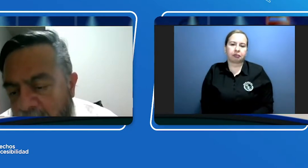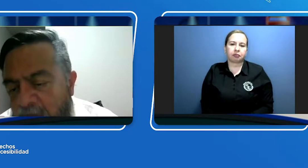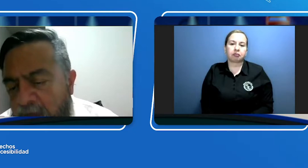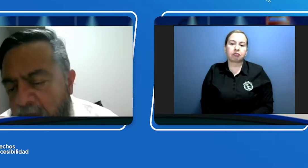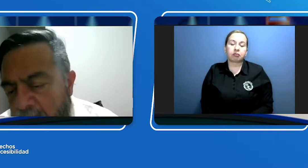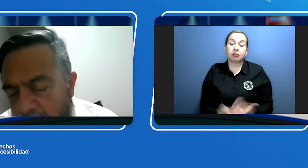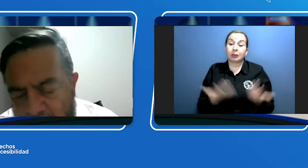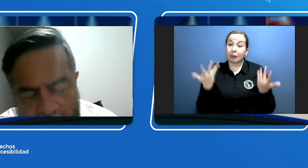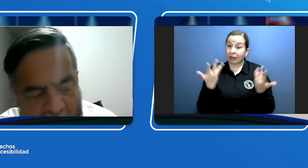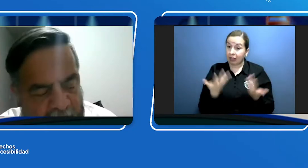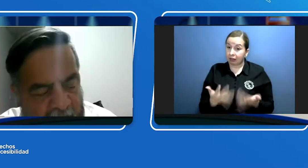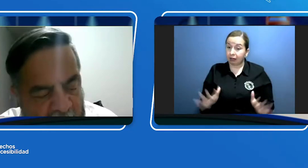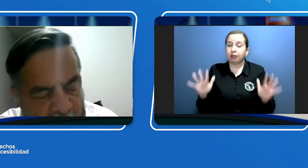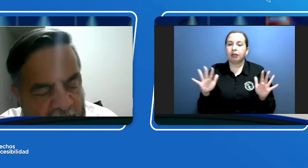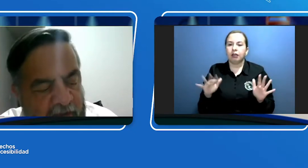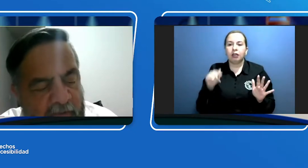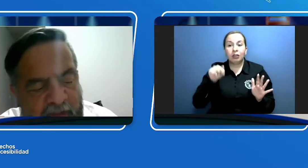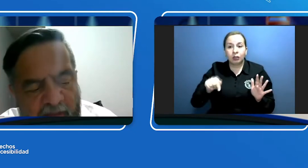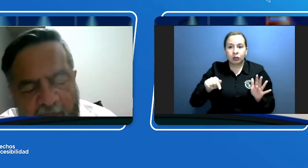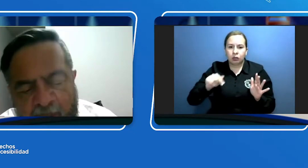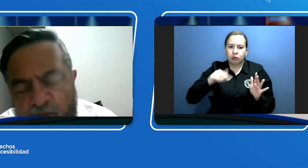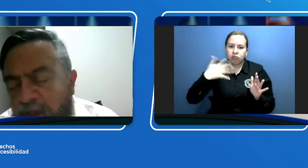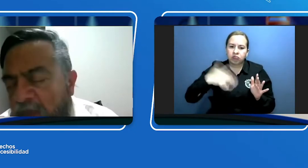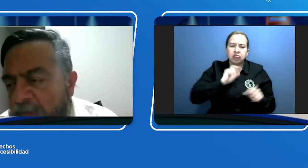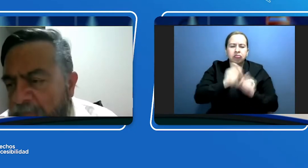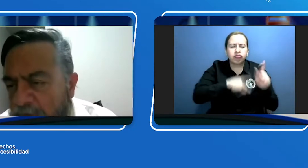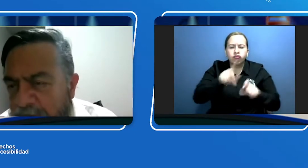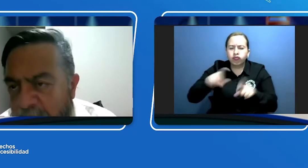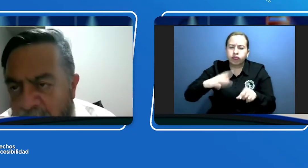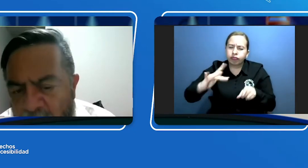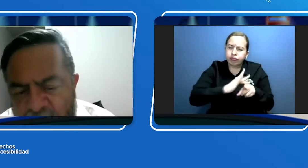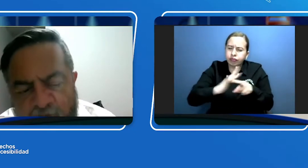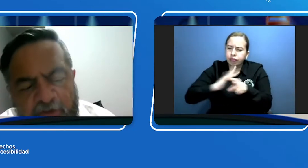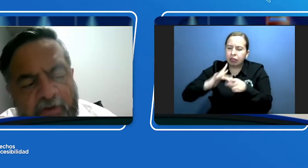Terminada la aplicación de las encuestas, viene todo el tema de procesamiento de información